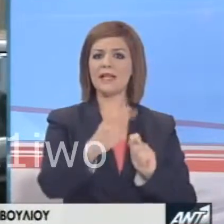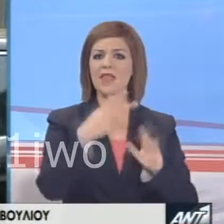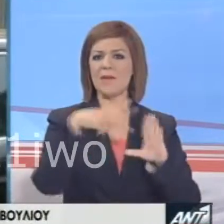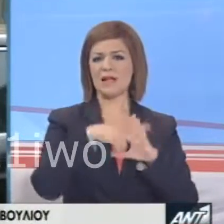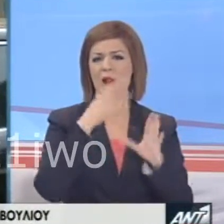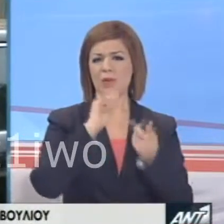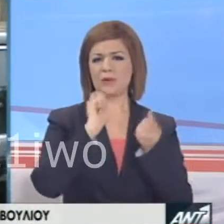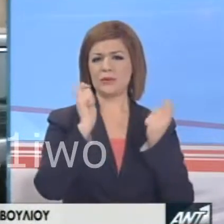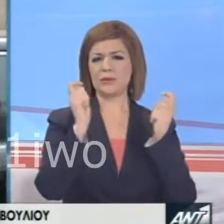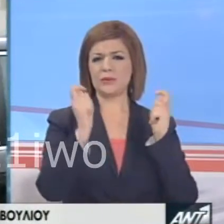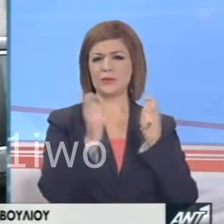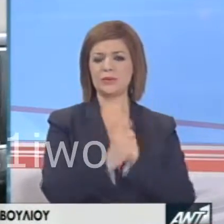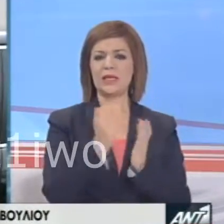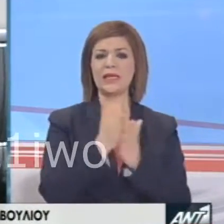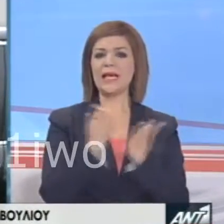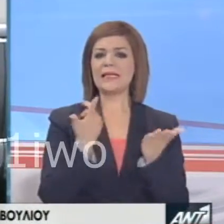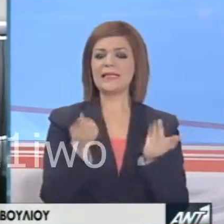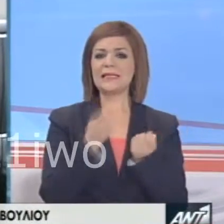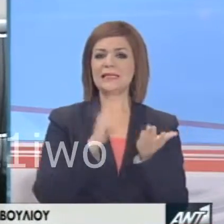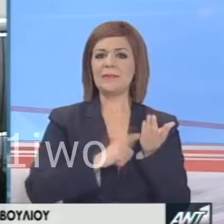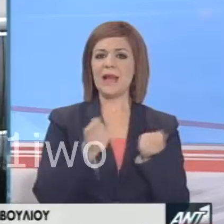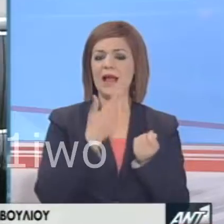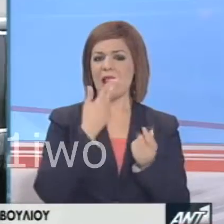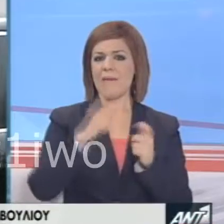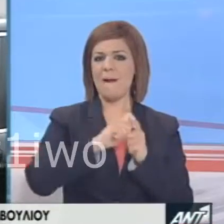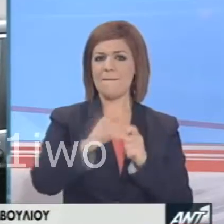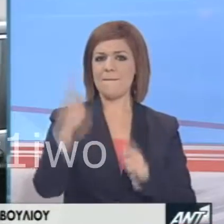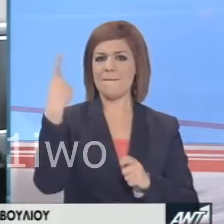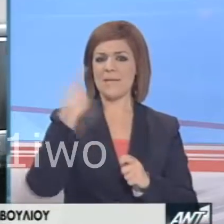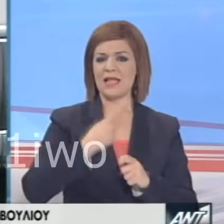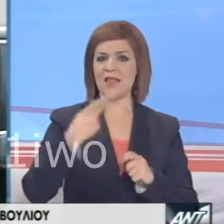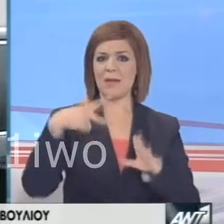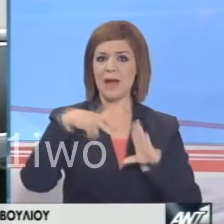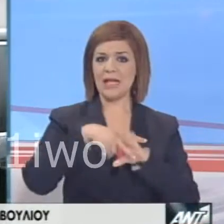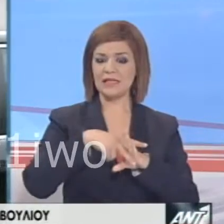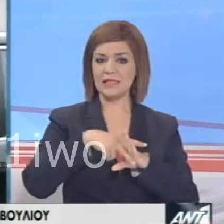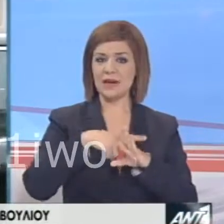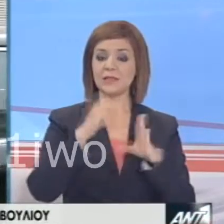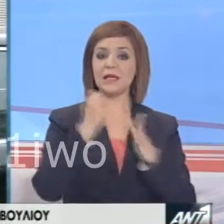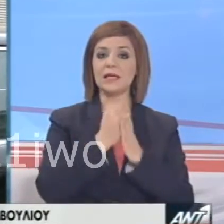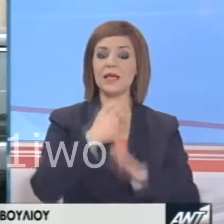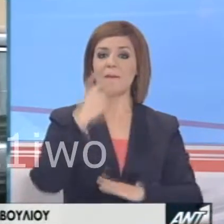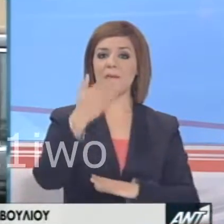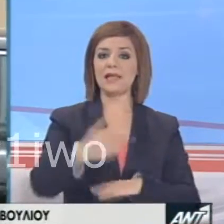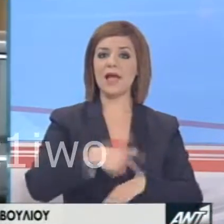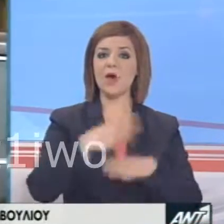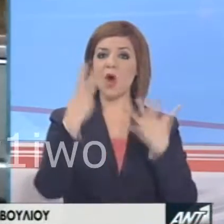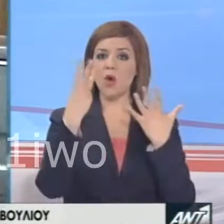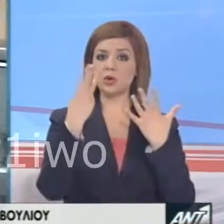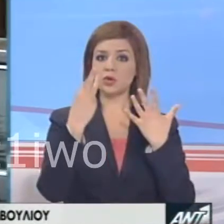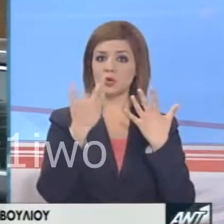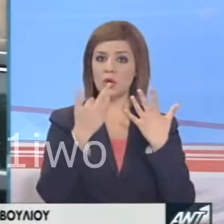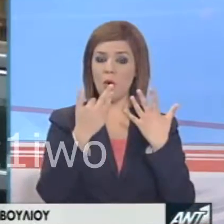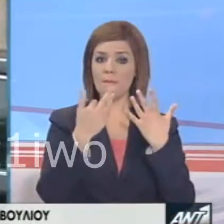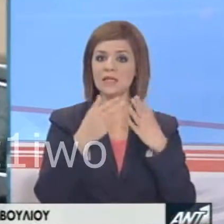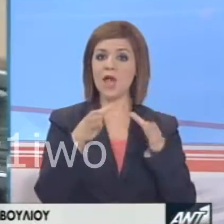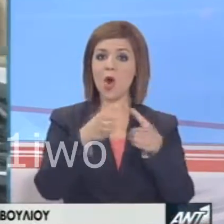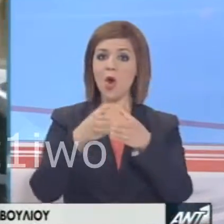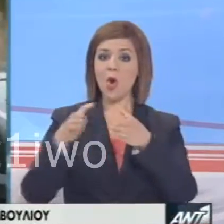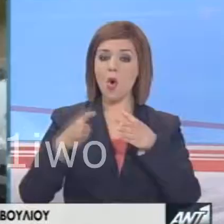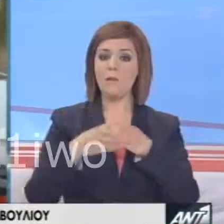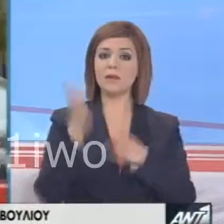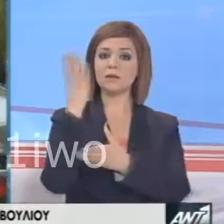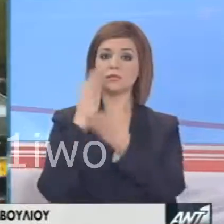και τα όσα θα πρέπει να λάβουν χώρα μέσω του μνημονίου σε ό,τι αφορά τις τράπεζες. Και αργότερα στις 8 και 30 τα κόμματα θα